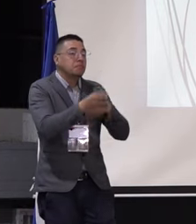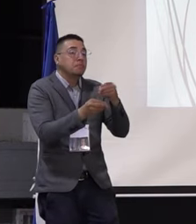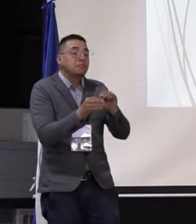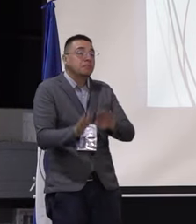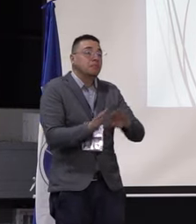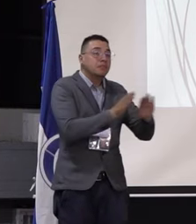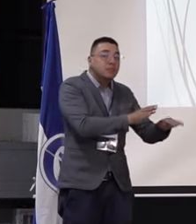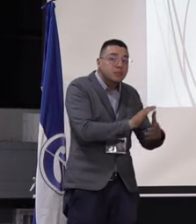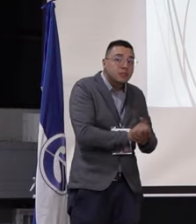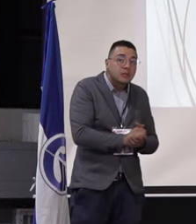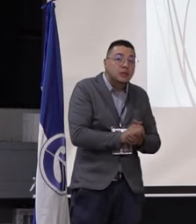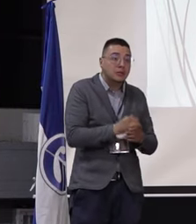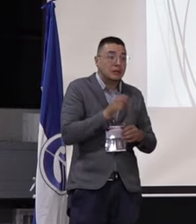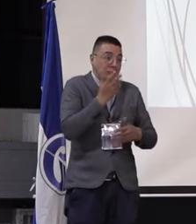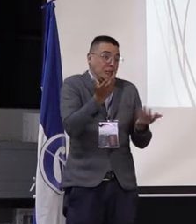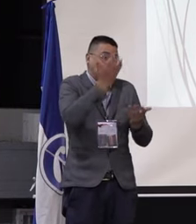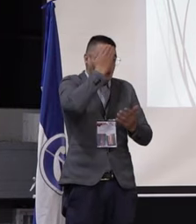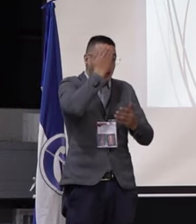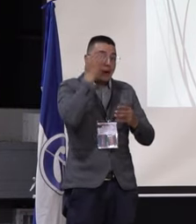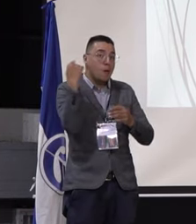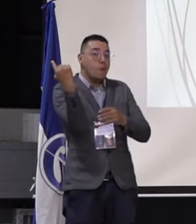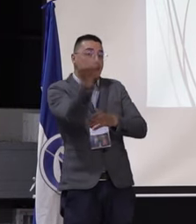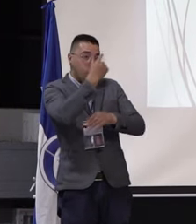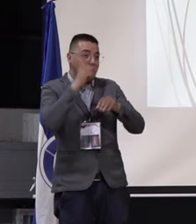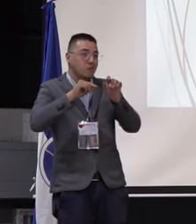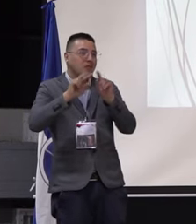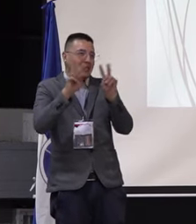Y, digamos, otra cosa que es un poco más cotidiana